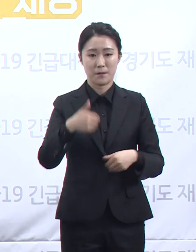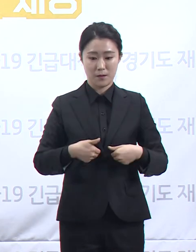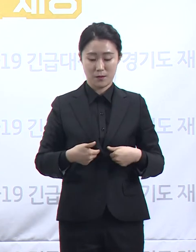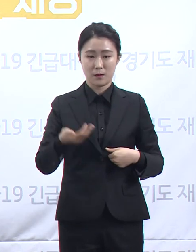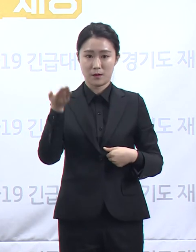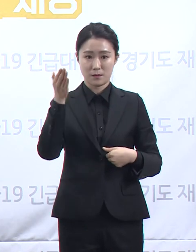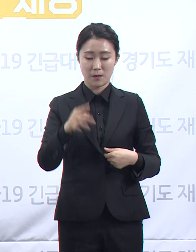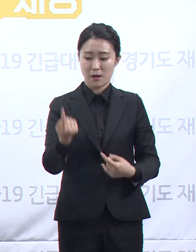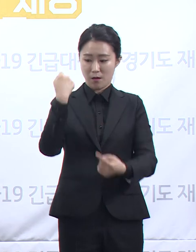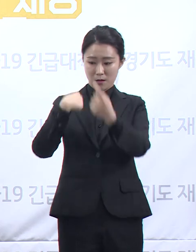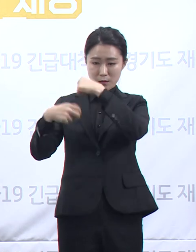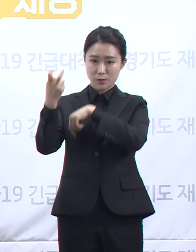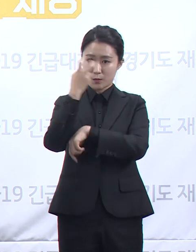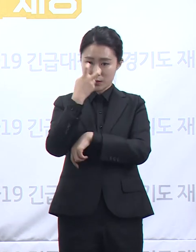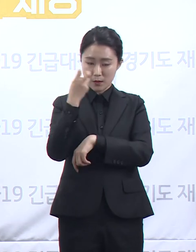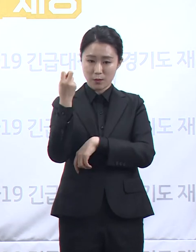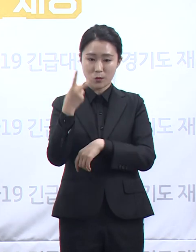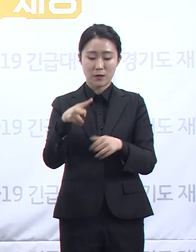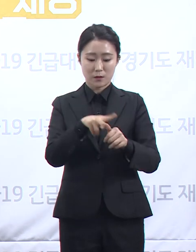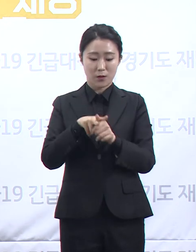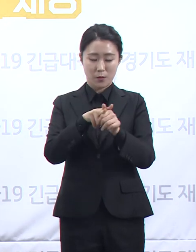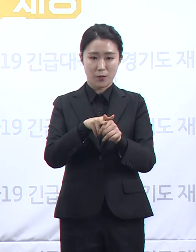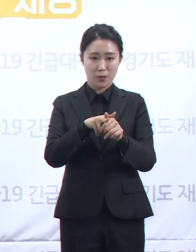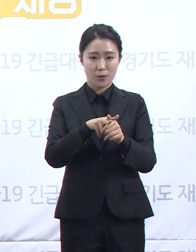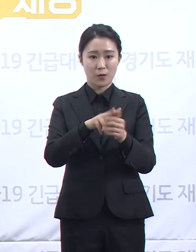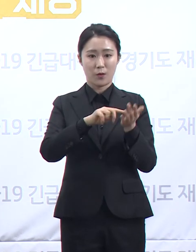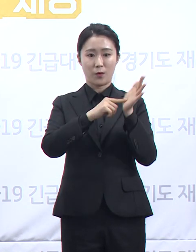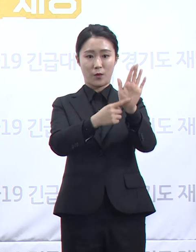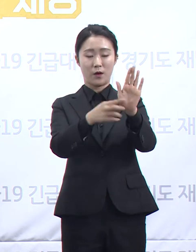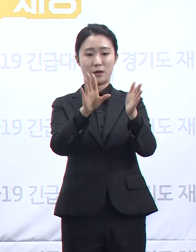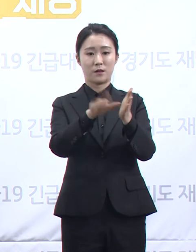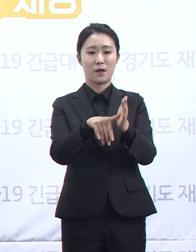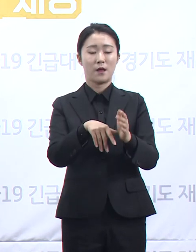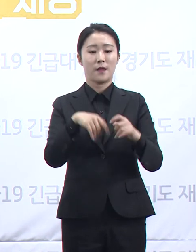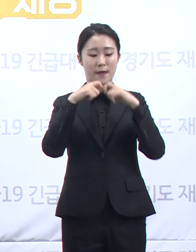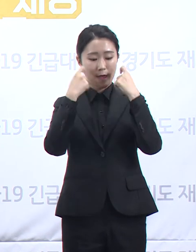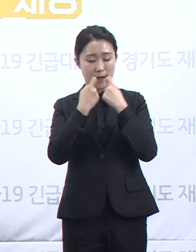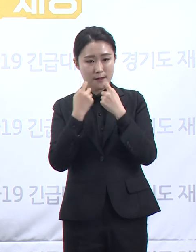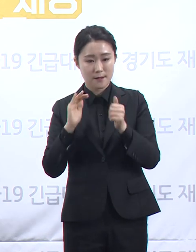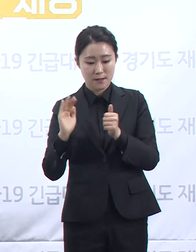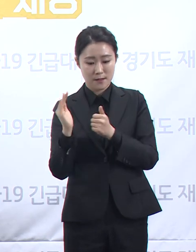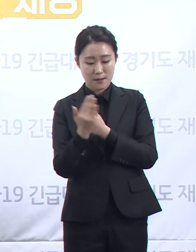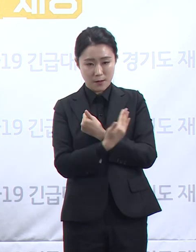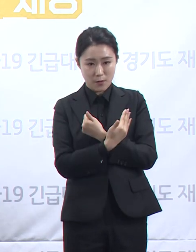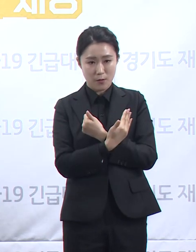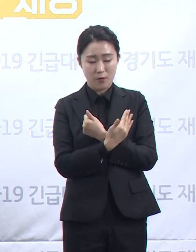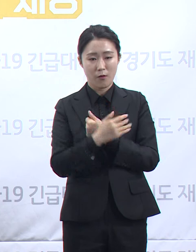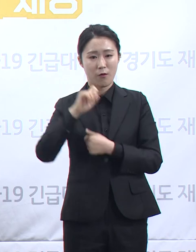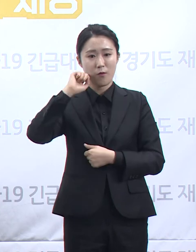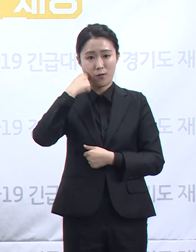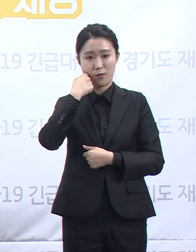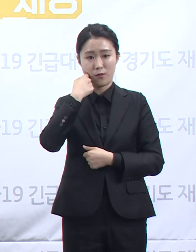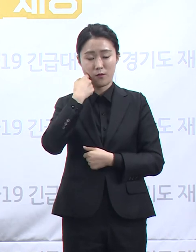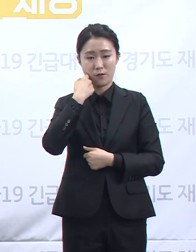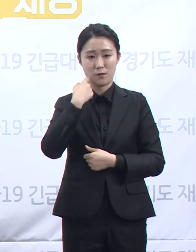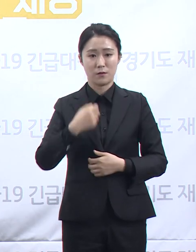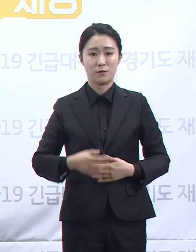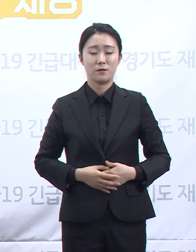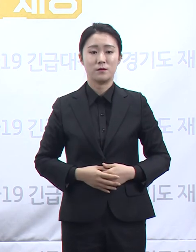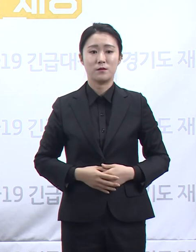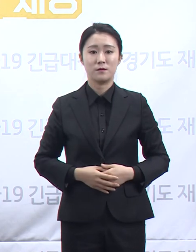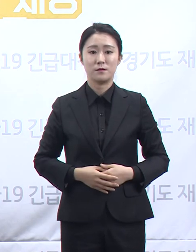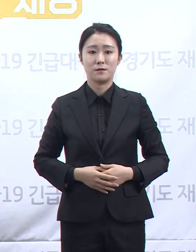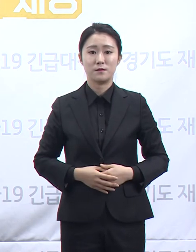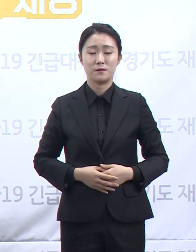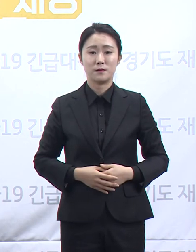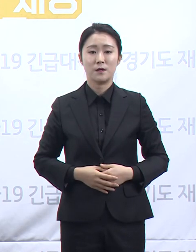과정에서 개인정보 노출과 사생활 침해를 완벽하게 제어하기 어려운 것 역시 사실입니다. 때로는